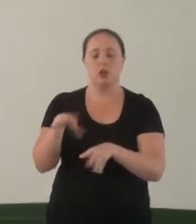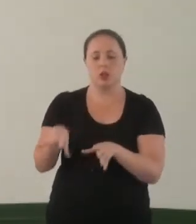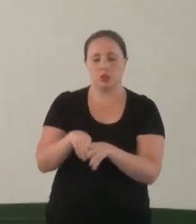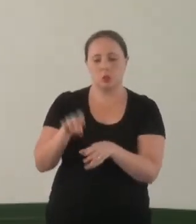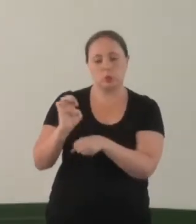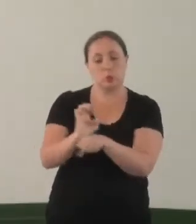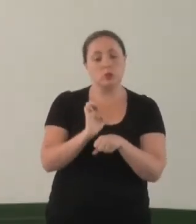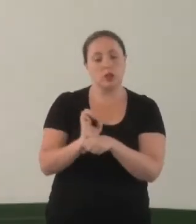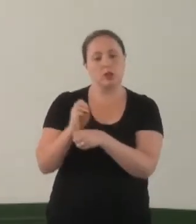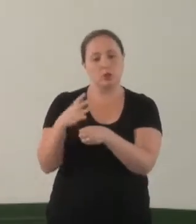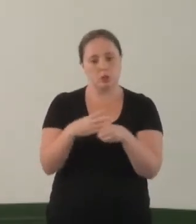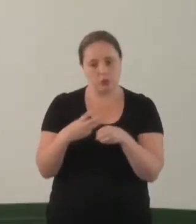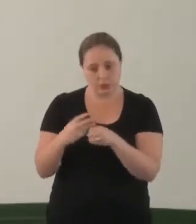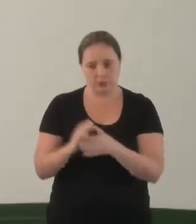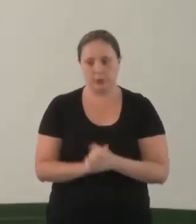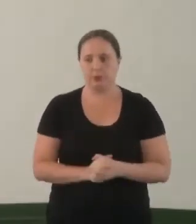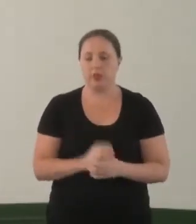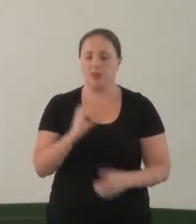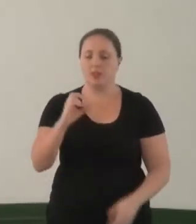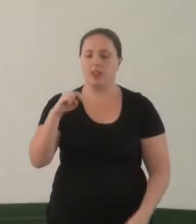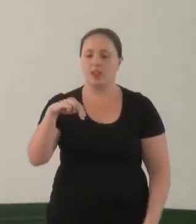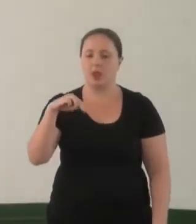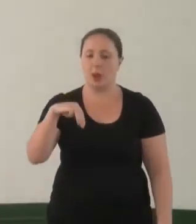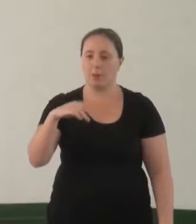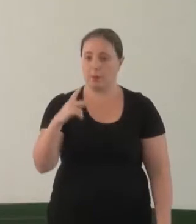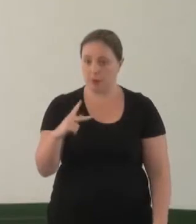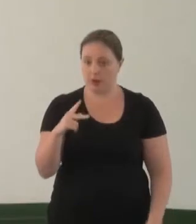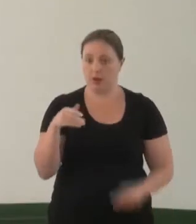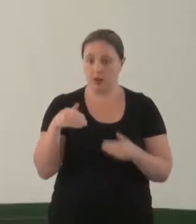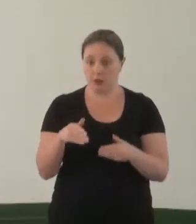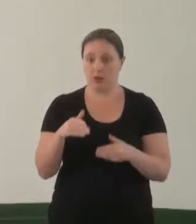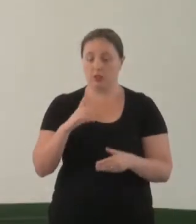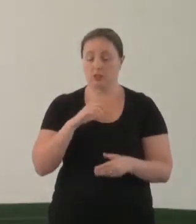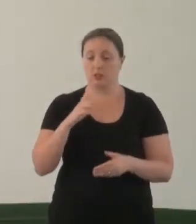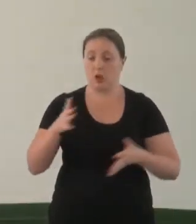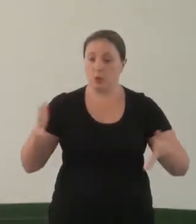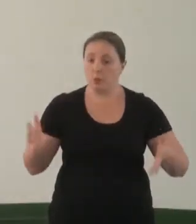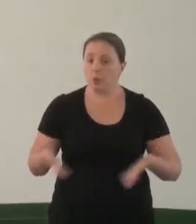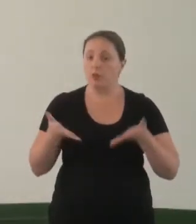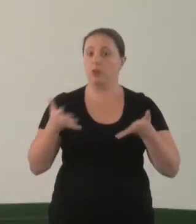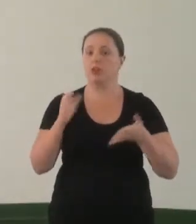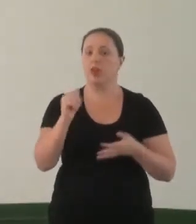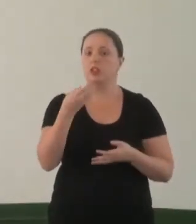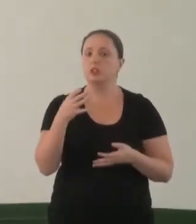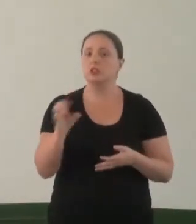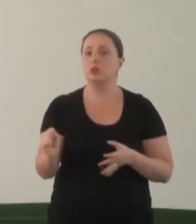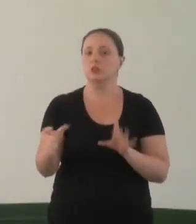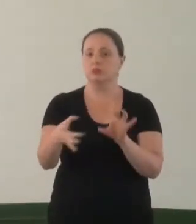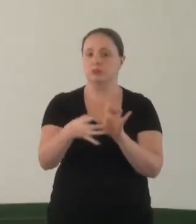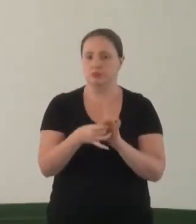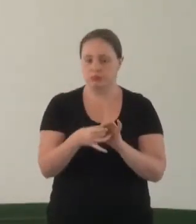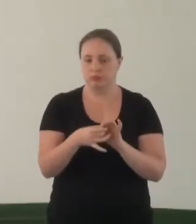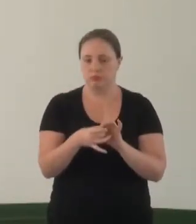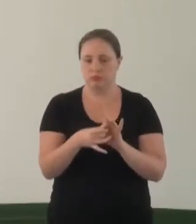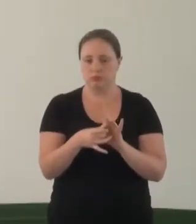Que o CNMP articule com os membros do MP, dos diferentes estados, promovendo ações integradas.